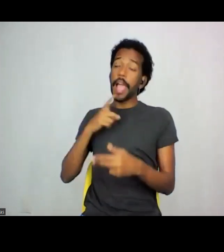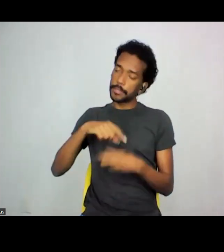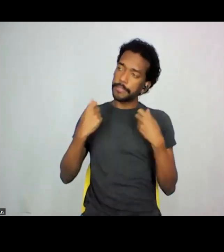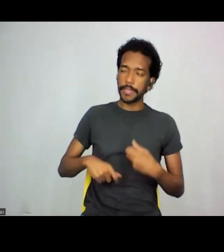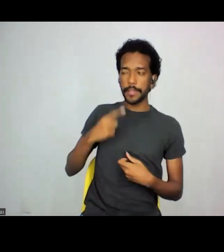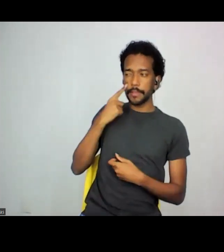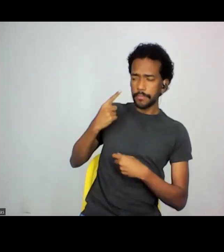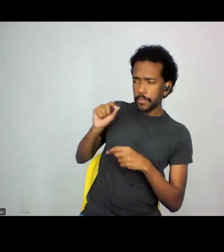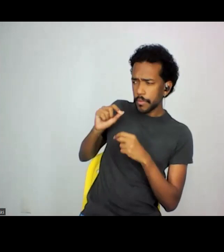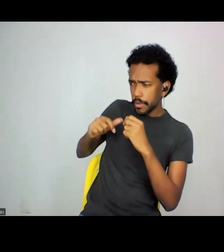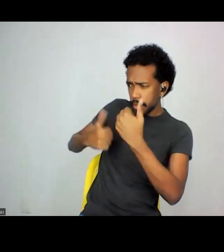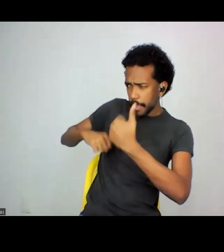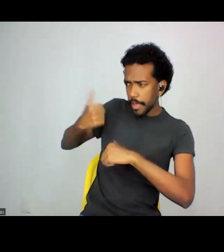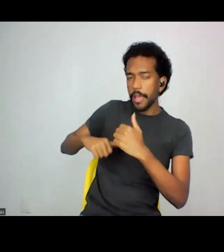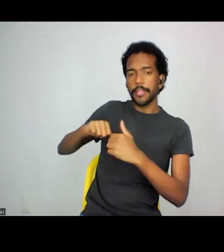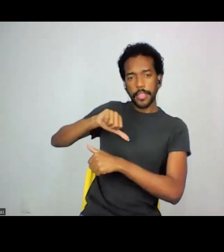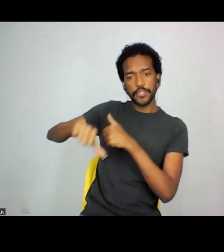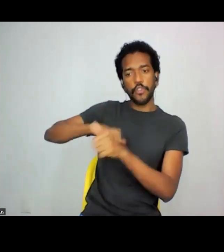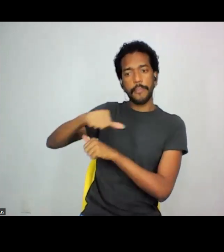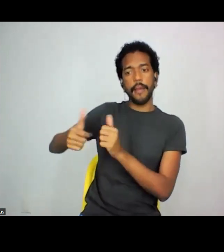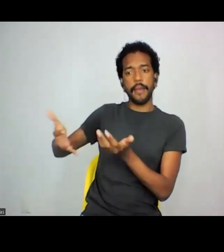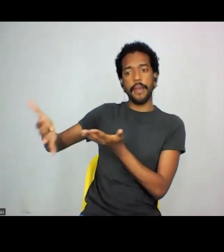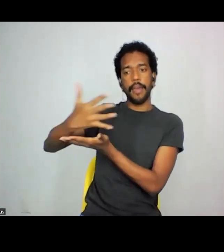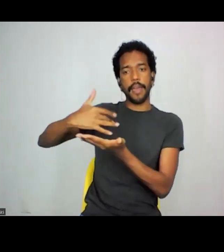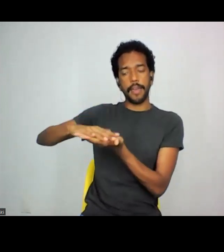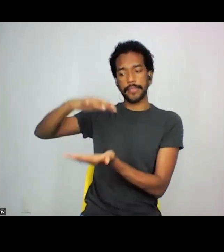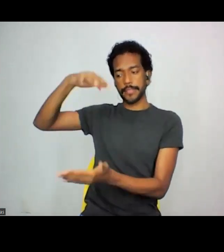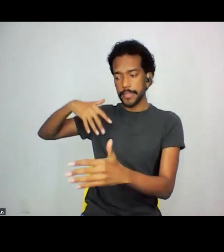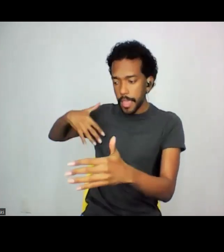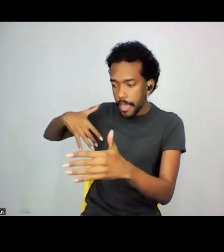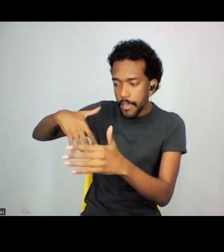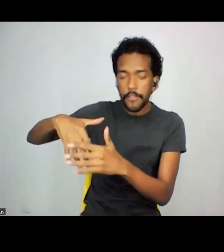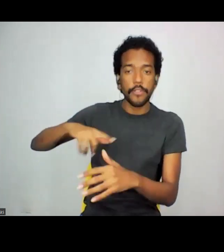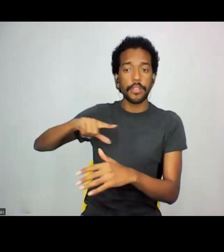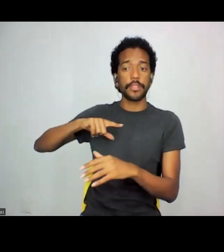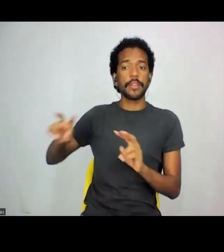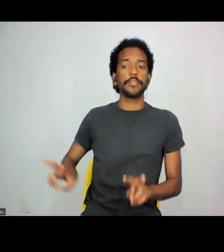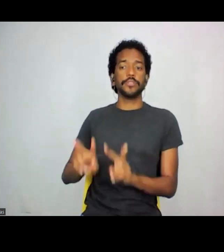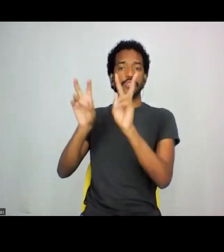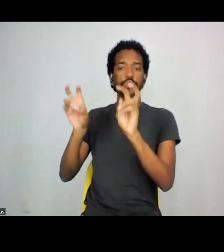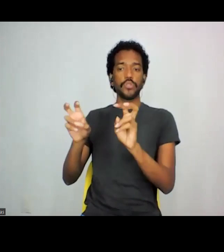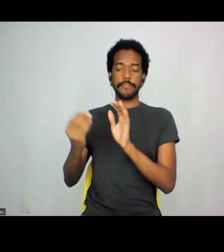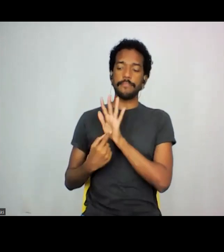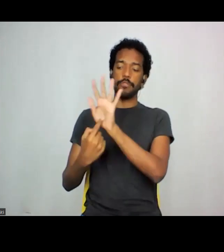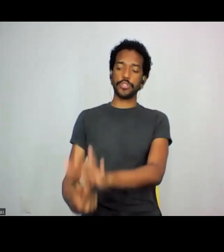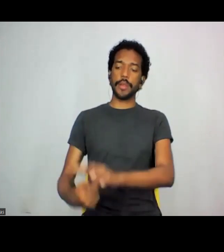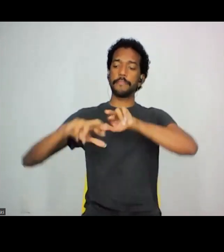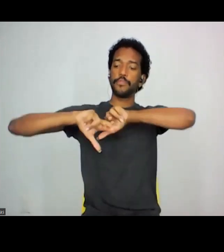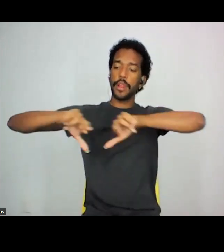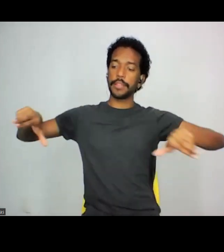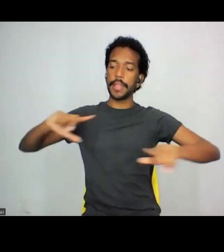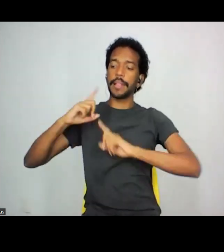transformar esses acervos, trazer essa diversidade, essa pluralidade, essa representação diversa, mas também